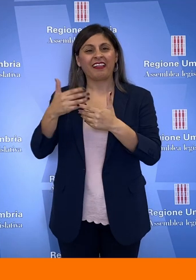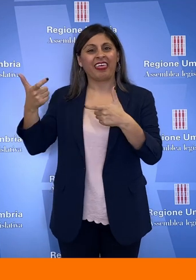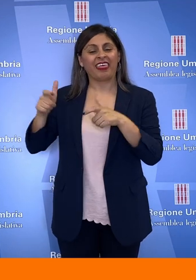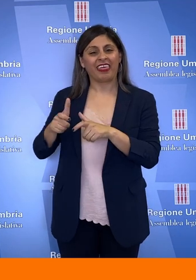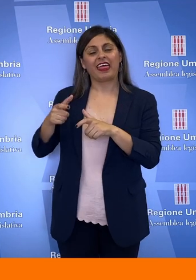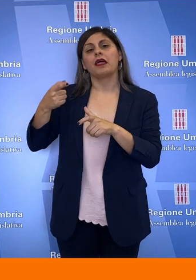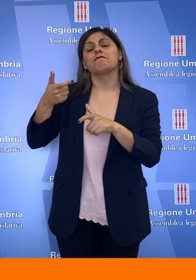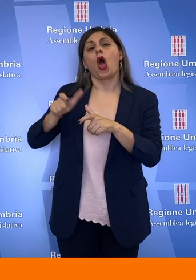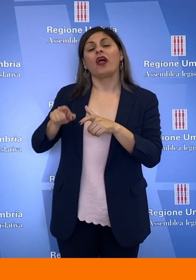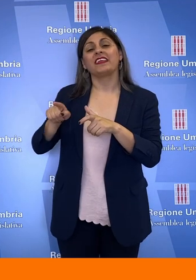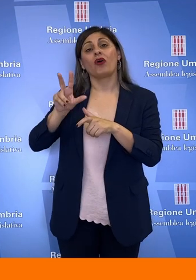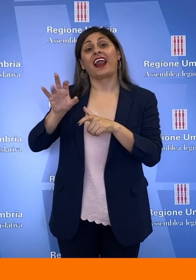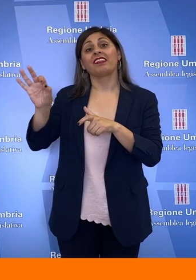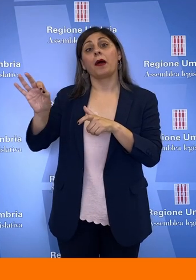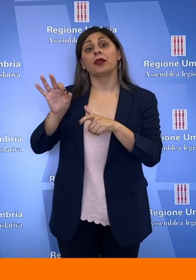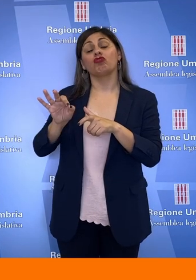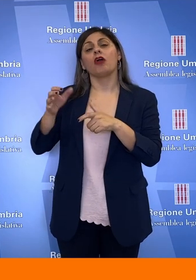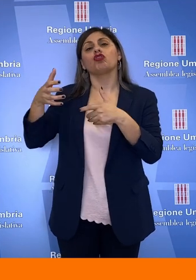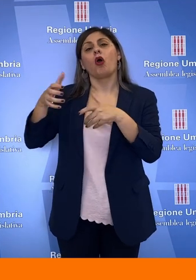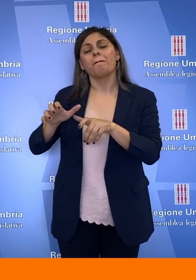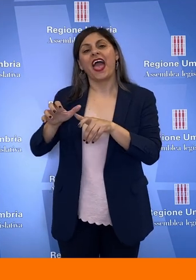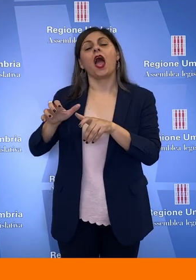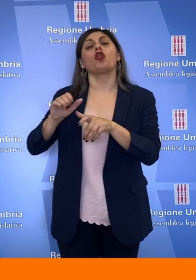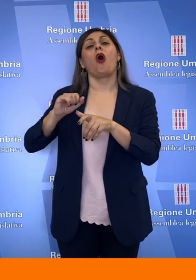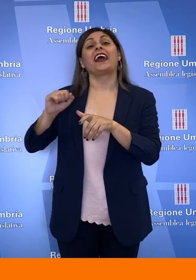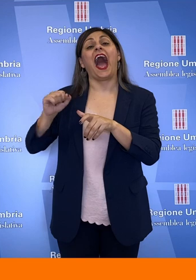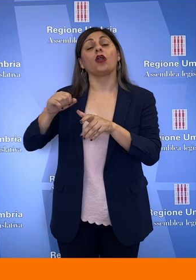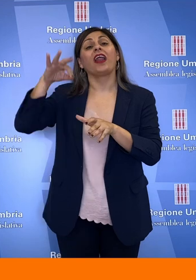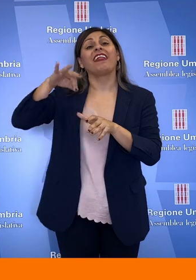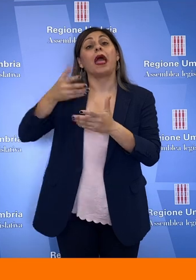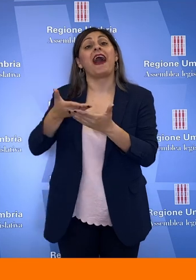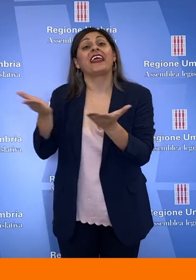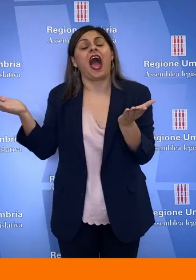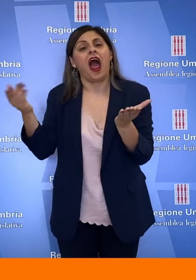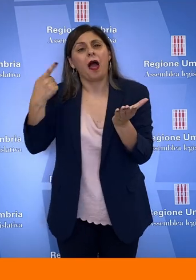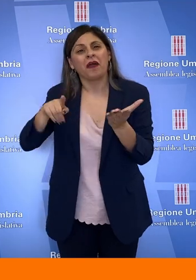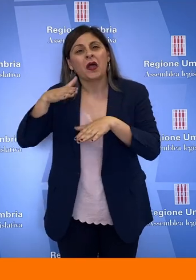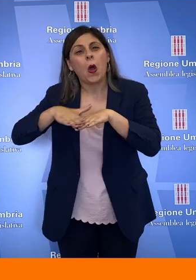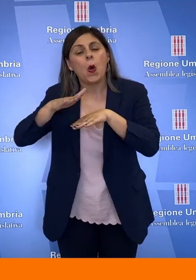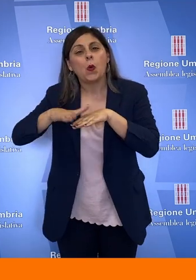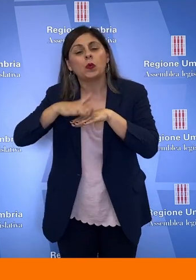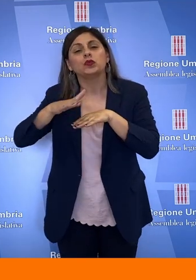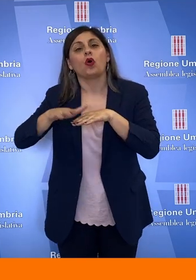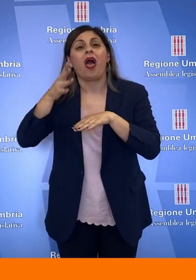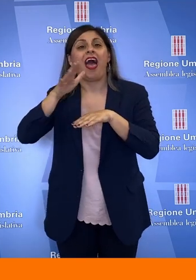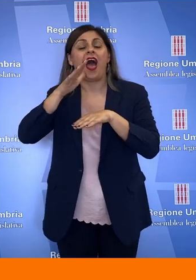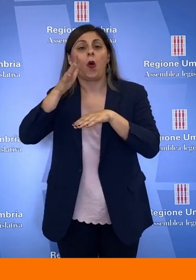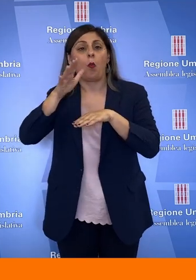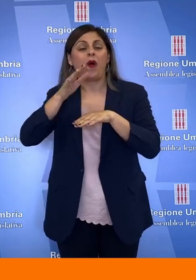riduzione del 30% del canone demaniale per l'utilizzo delle pertinenze idrauliche delle spiagge,